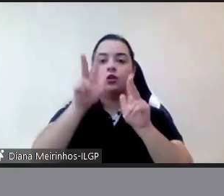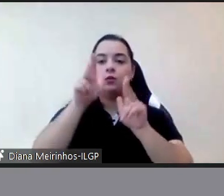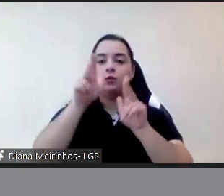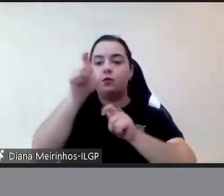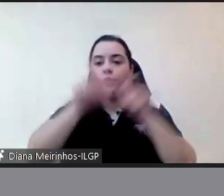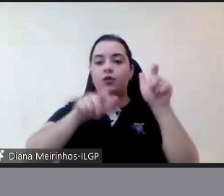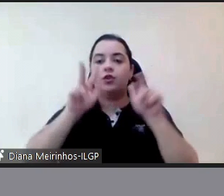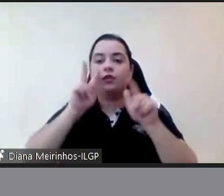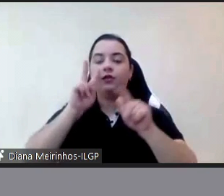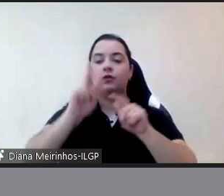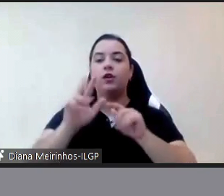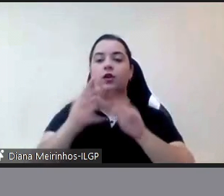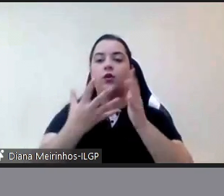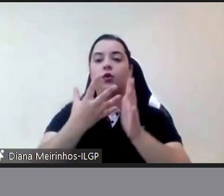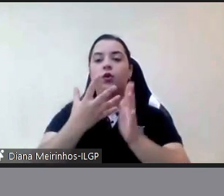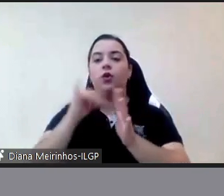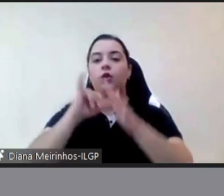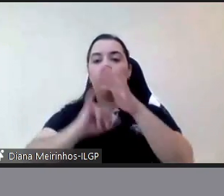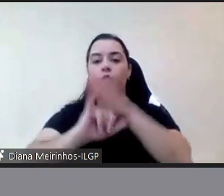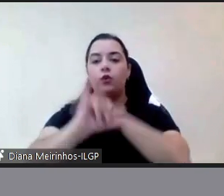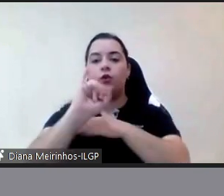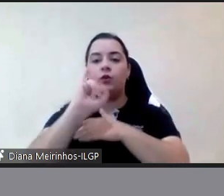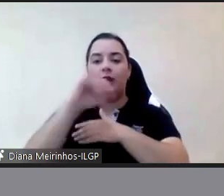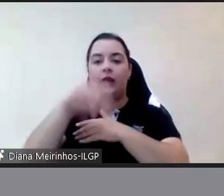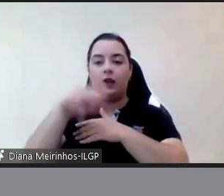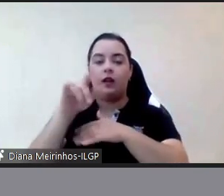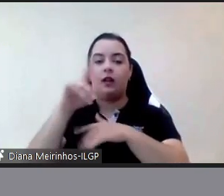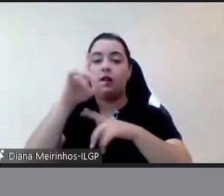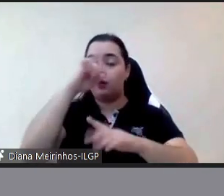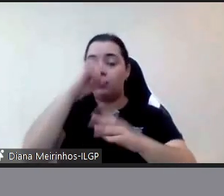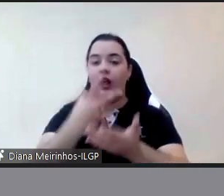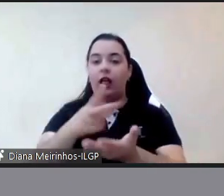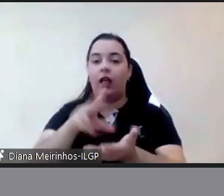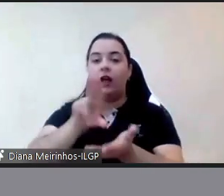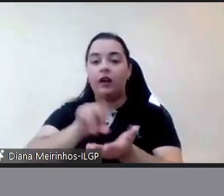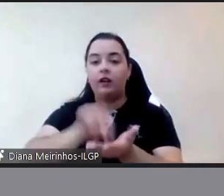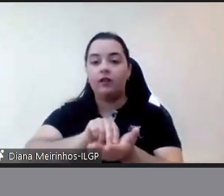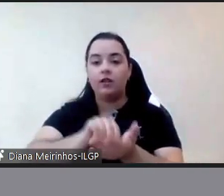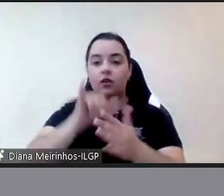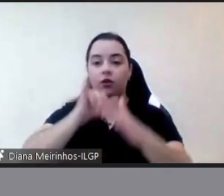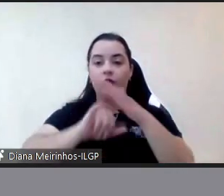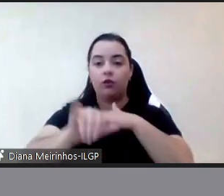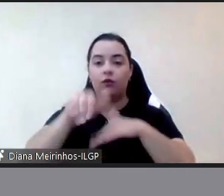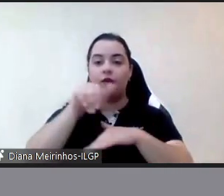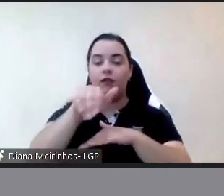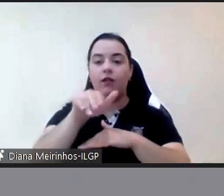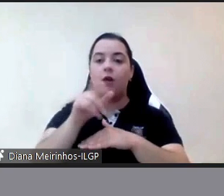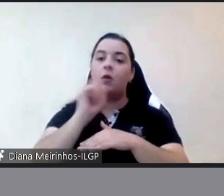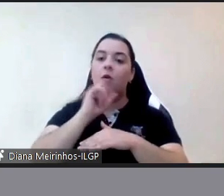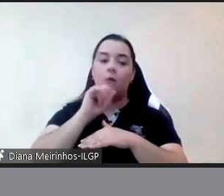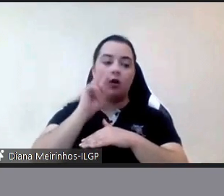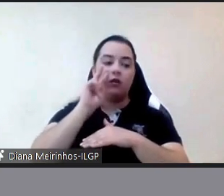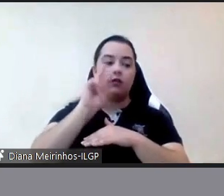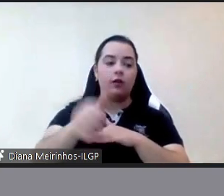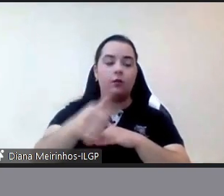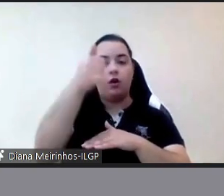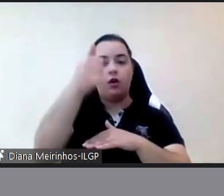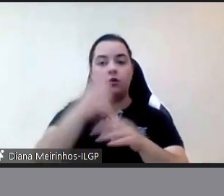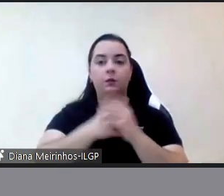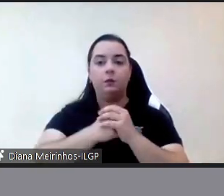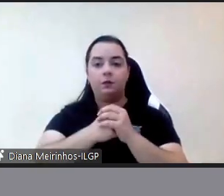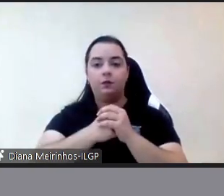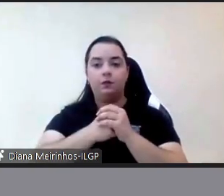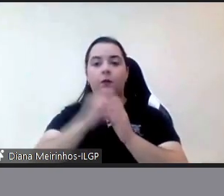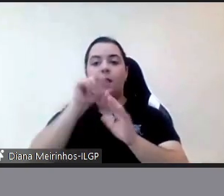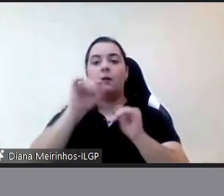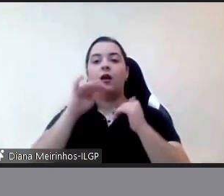recordamos que a gravação deste webinar vai ficar disponível no youtube para posterior visualização informamos